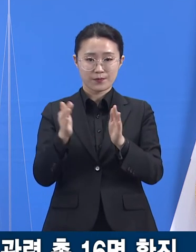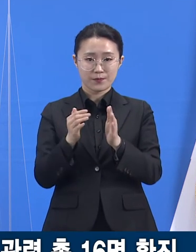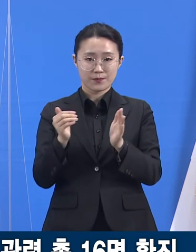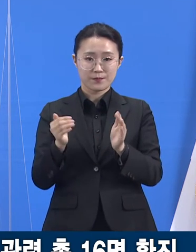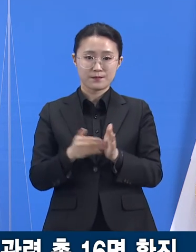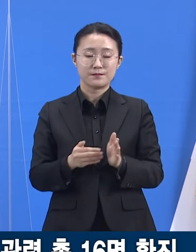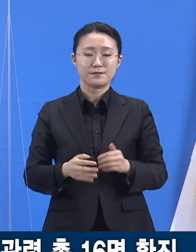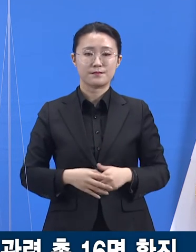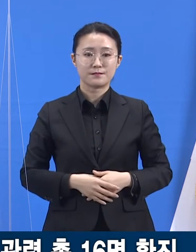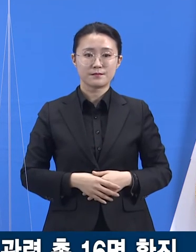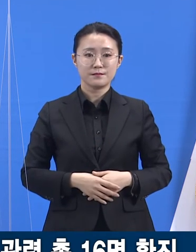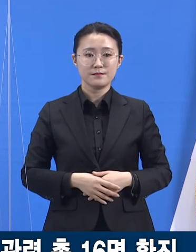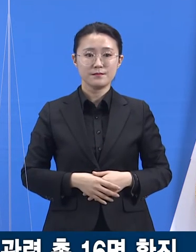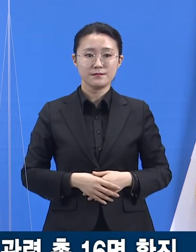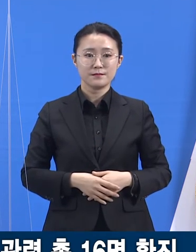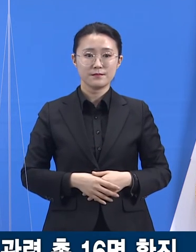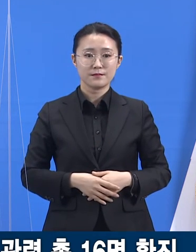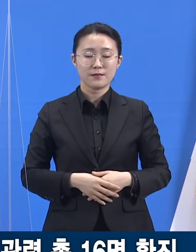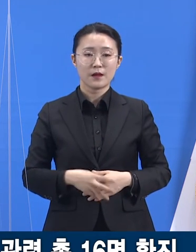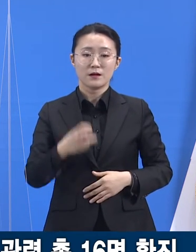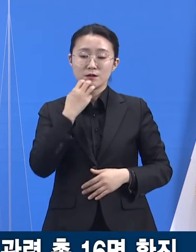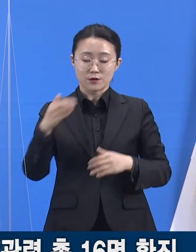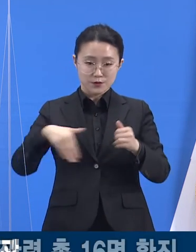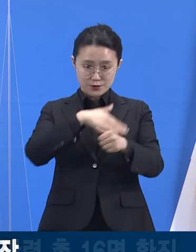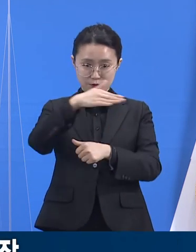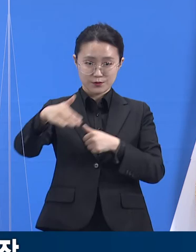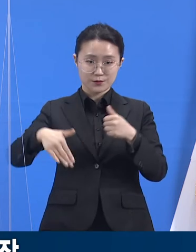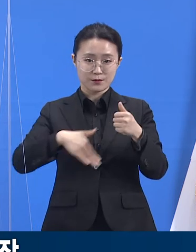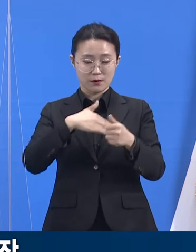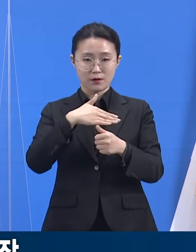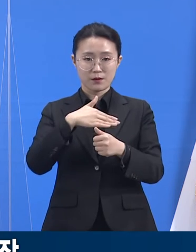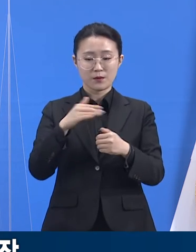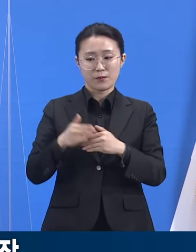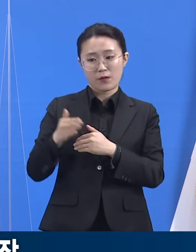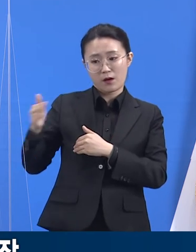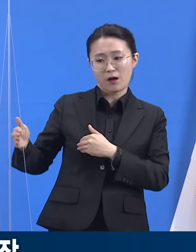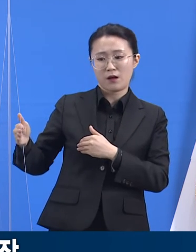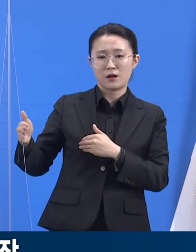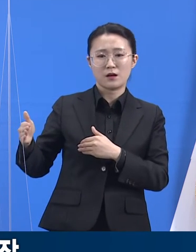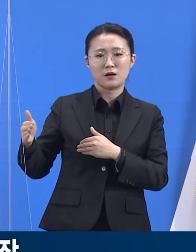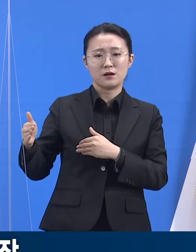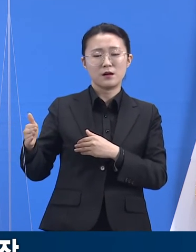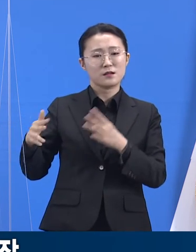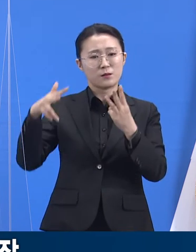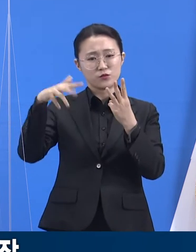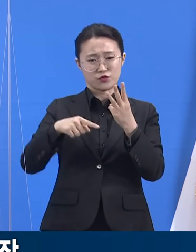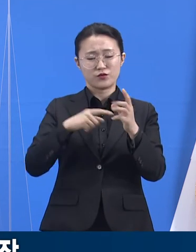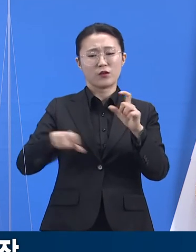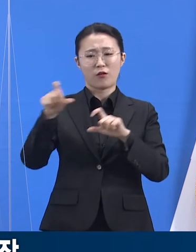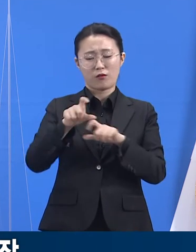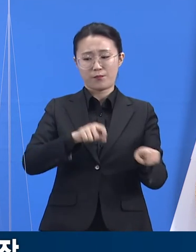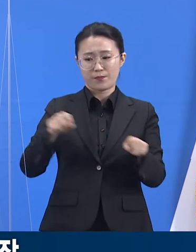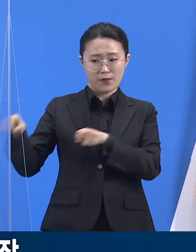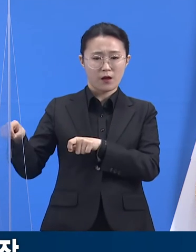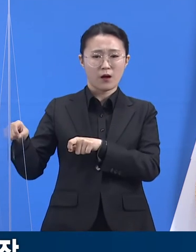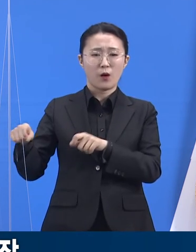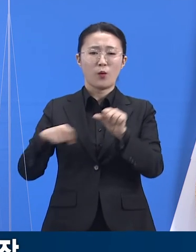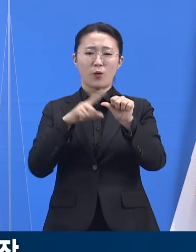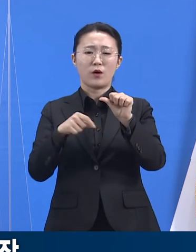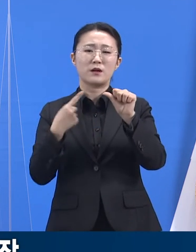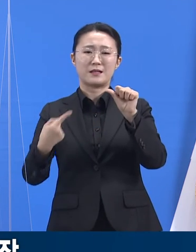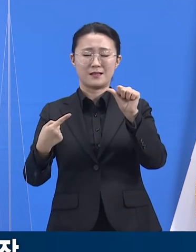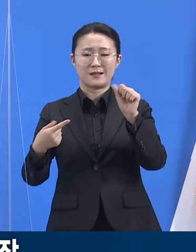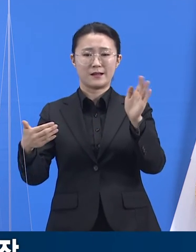수도권 사회적 거리 두기 2단계가 3주 연장되어 5월 2일까지 연장됩니다. 도는